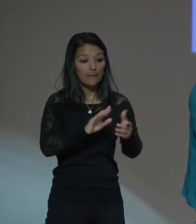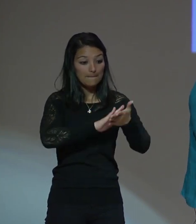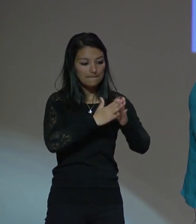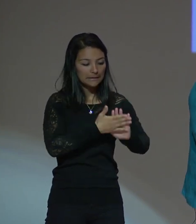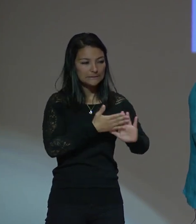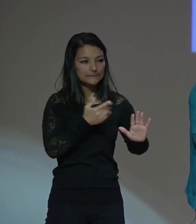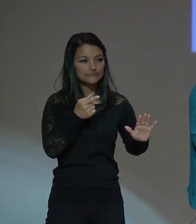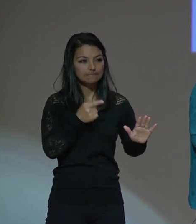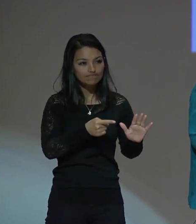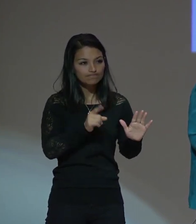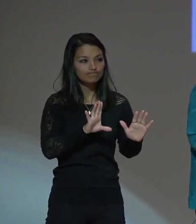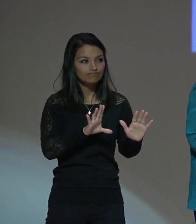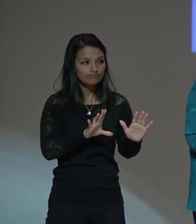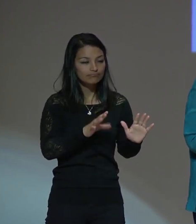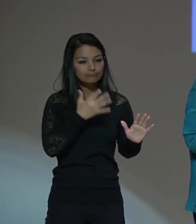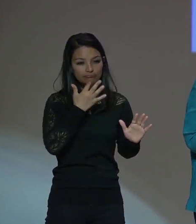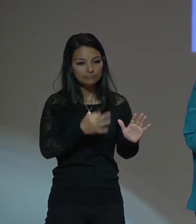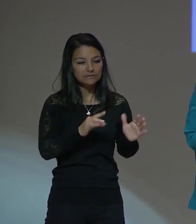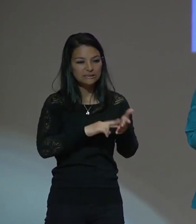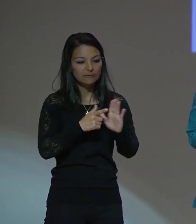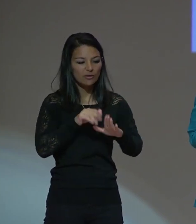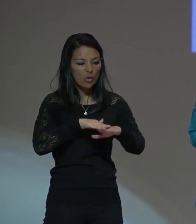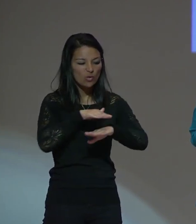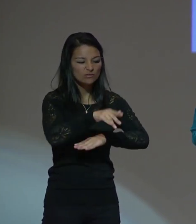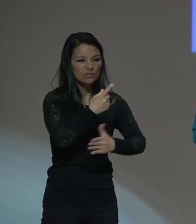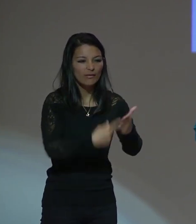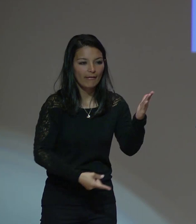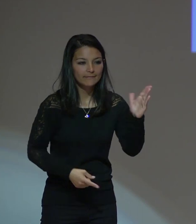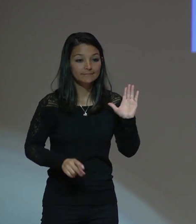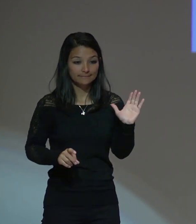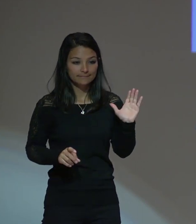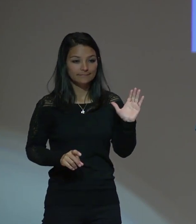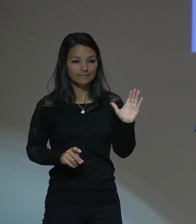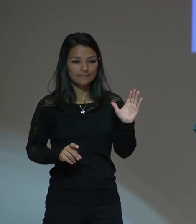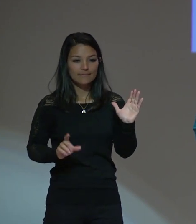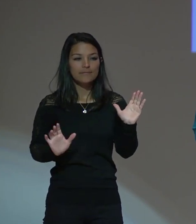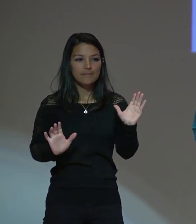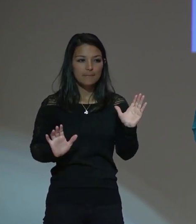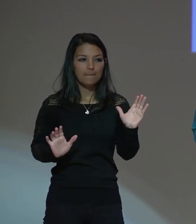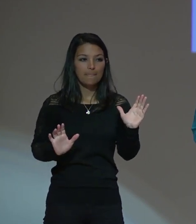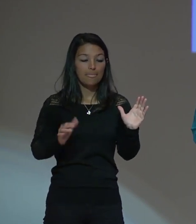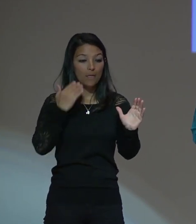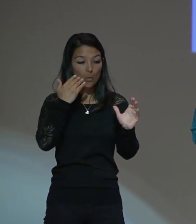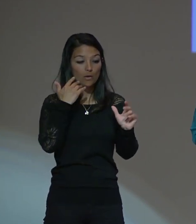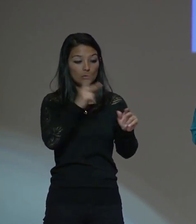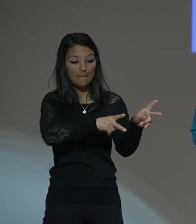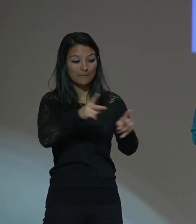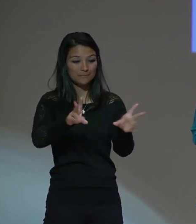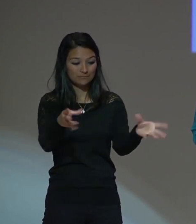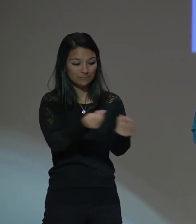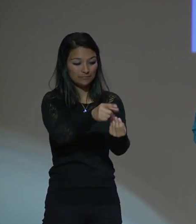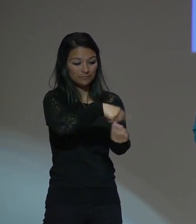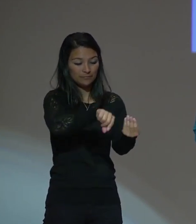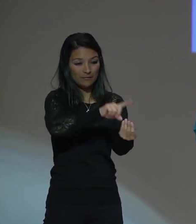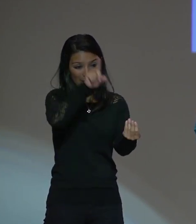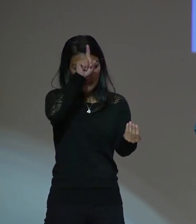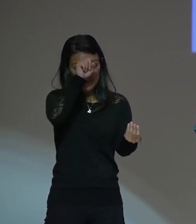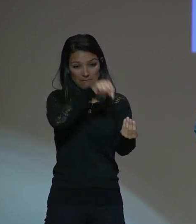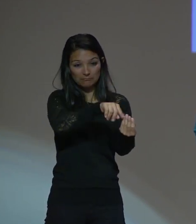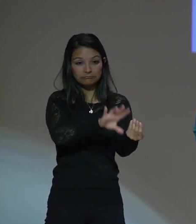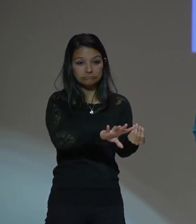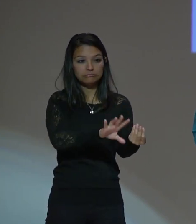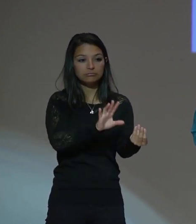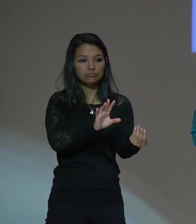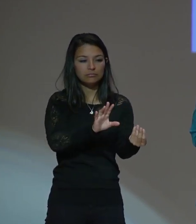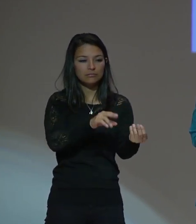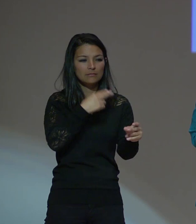la paz tenía toda una consecuencia cuando la cooperación alemana en aquel momento